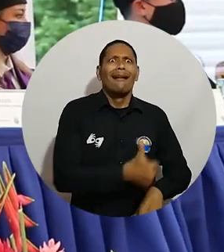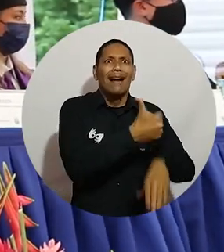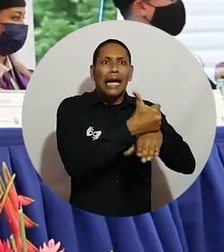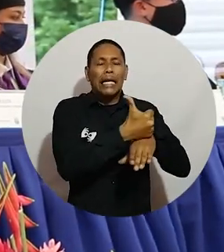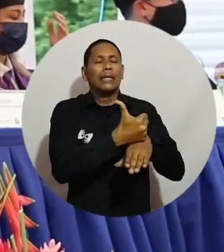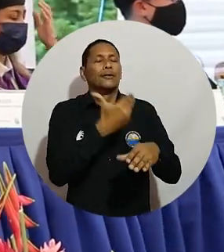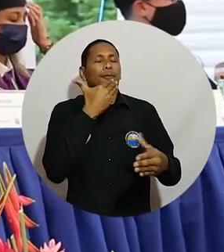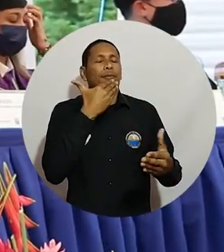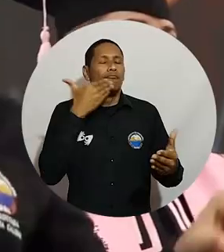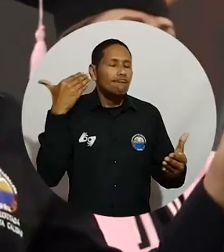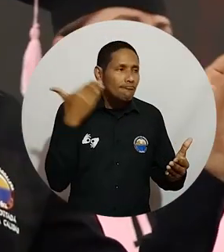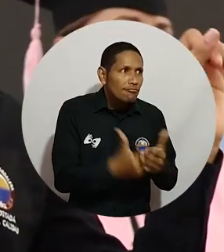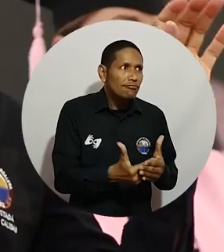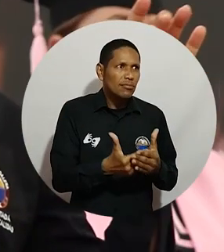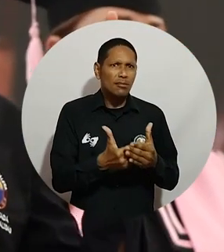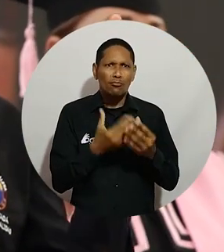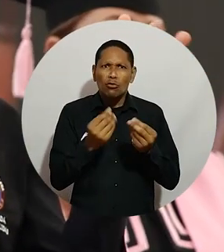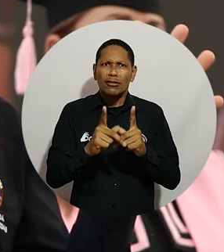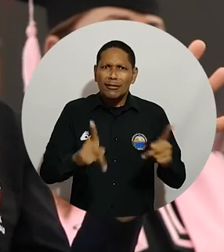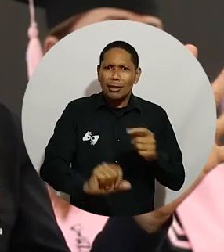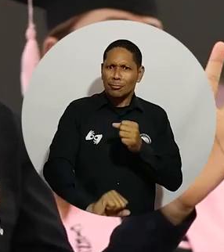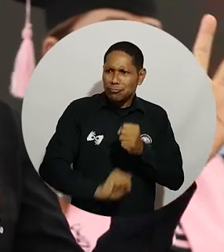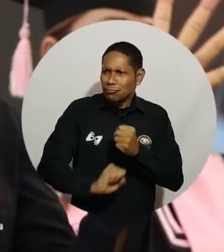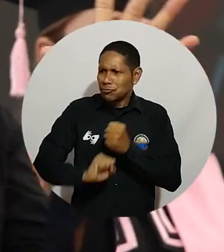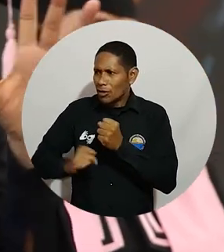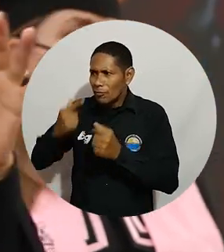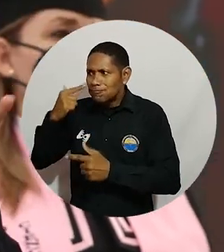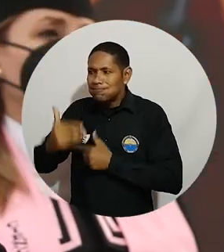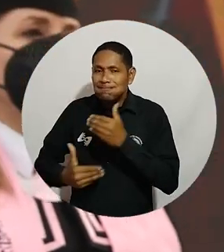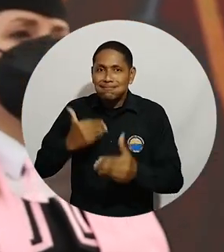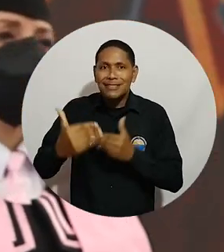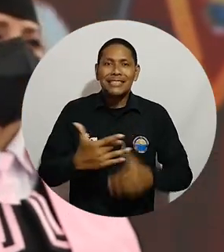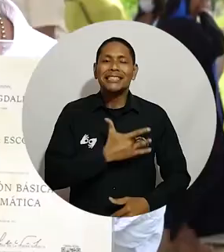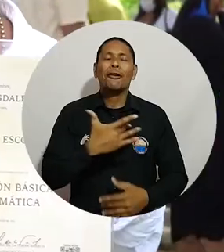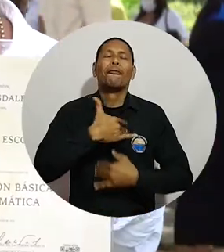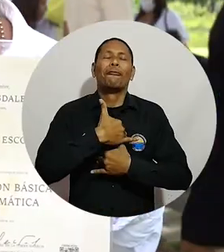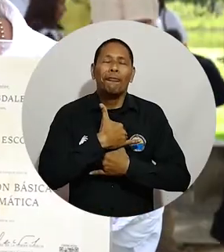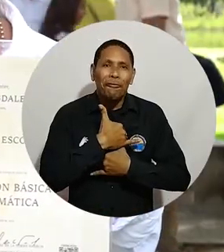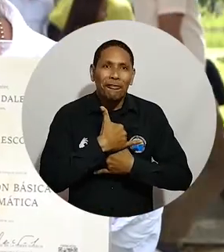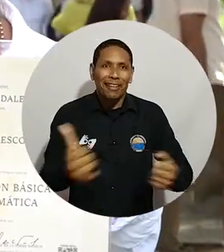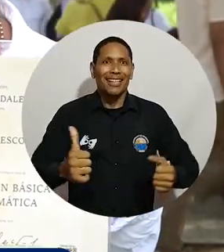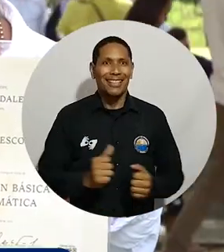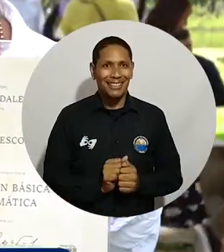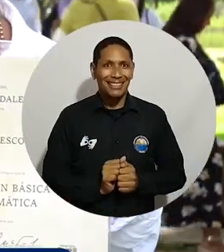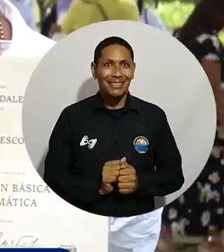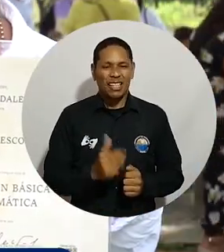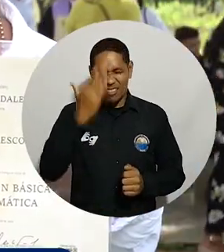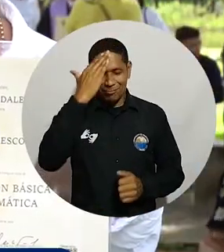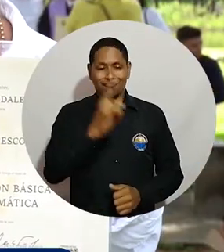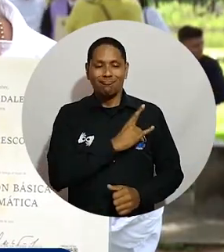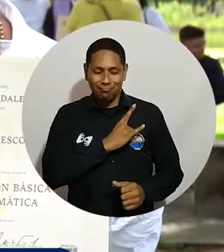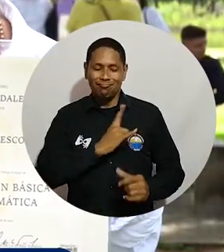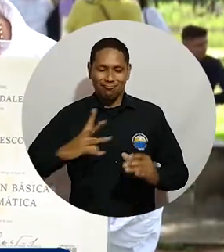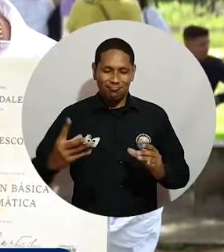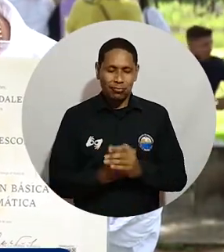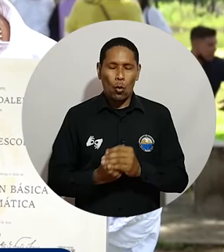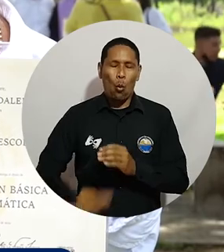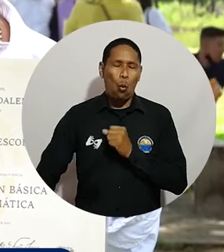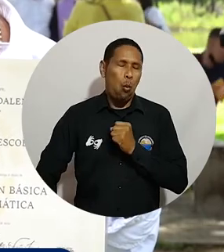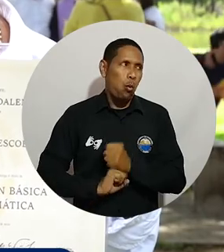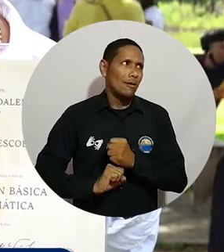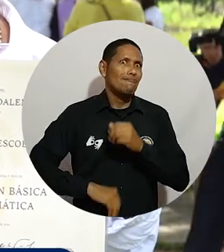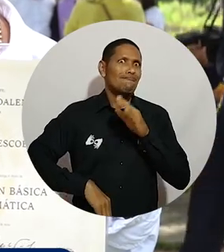rector le agradezco. A todos aquellos que hicieron parte de mi proceso, me siento muy feliz. Es una universidad bastante influyente. Me apoyó